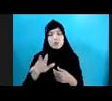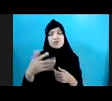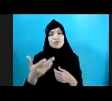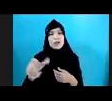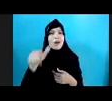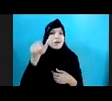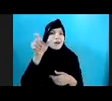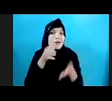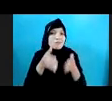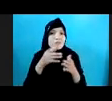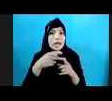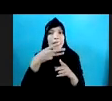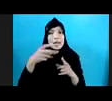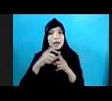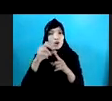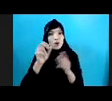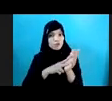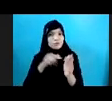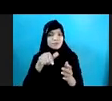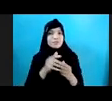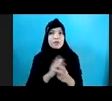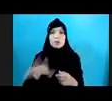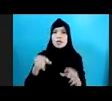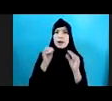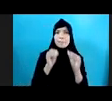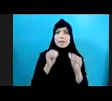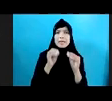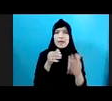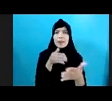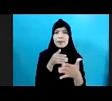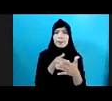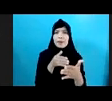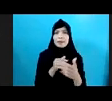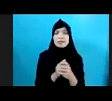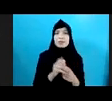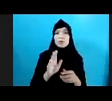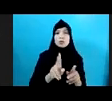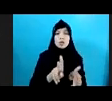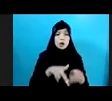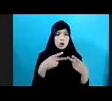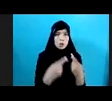Lalu Kemudian Tadi Saya Sampaikan Juga Pendidikan Terbatas Dan Berikutnya Di Level Keluarga Orang Tua Juga